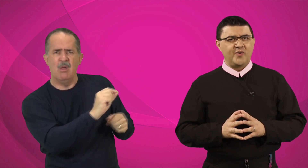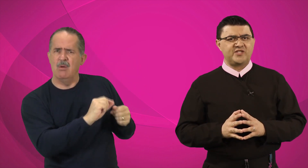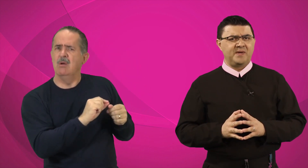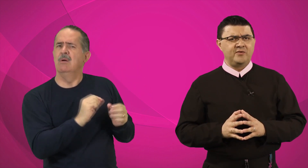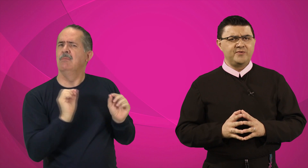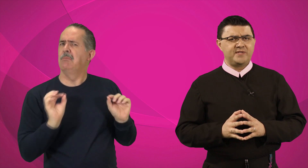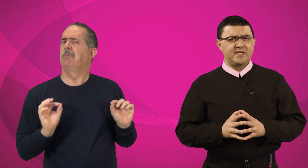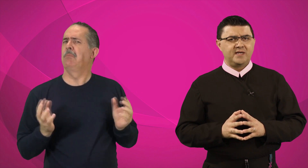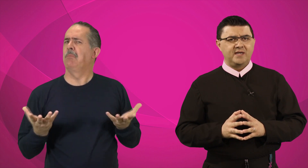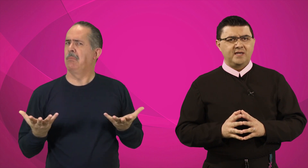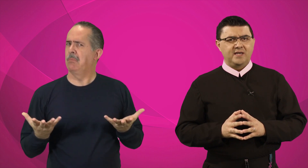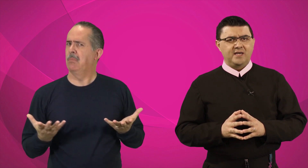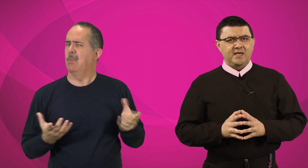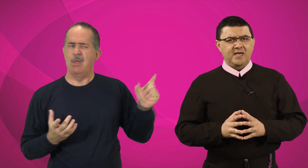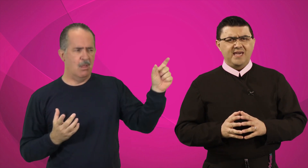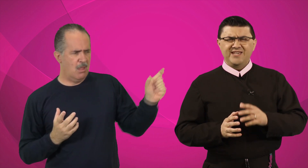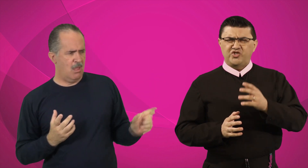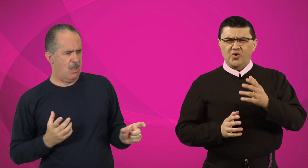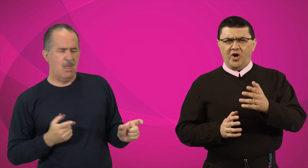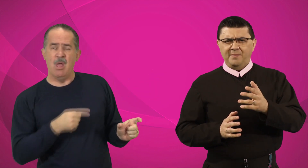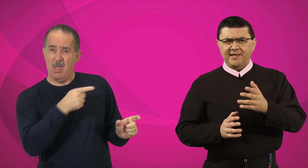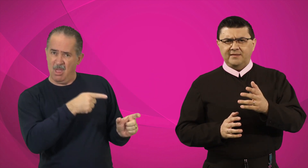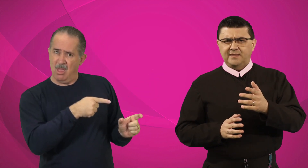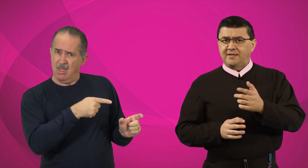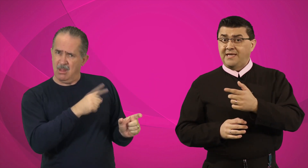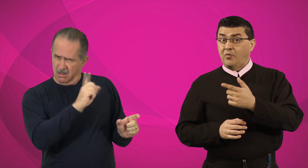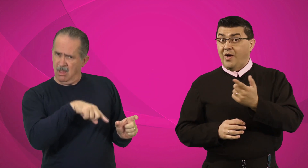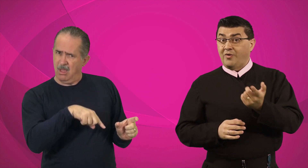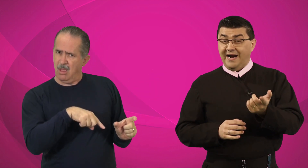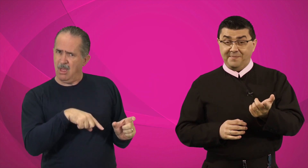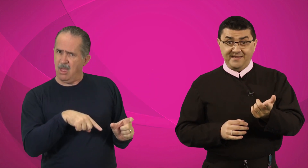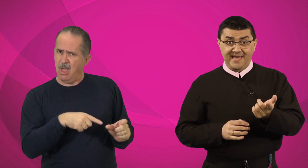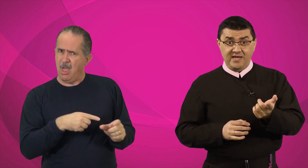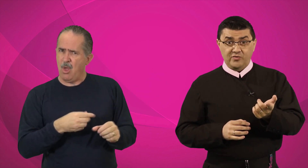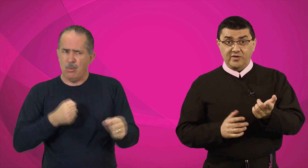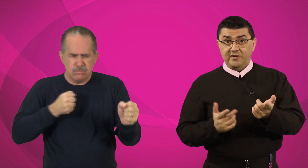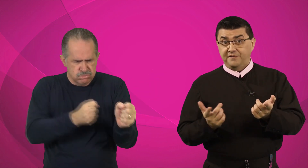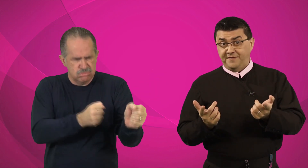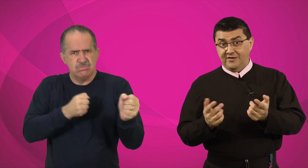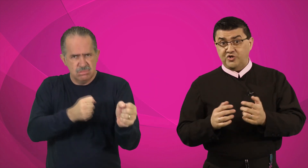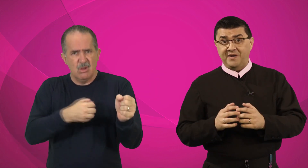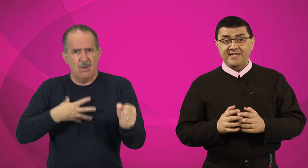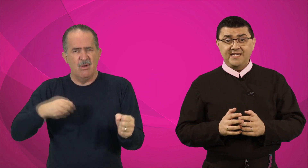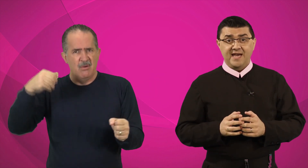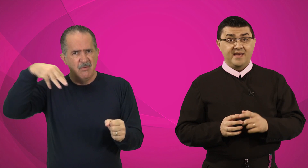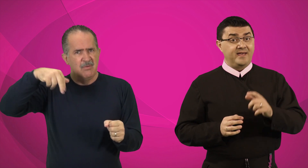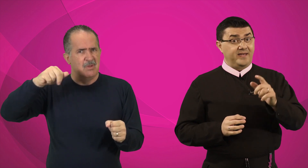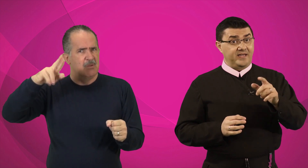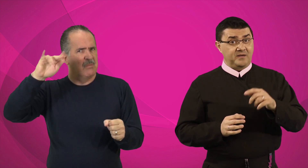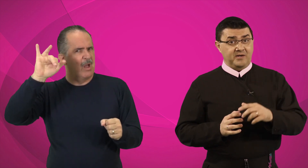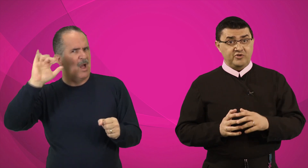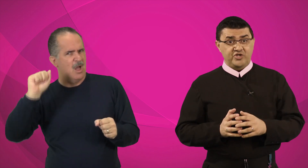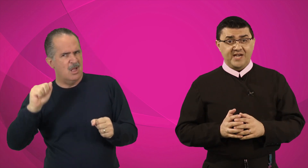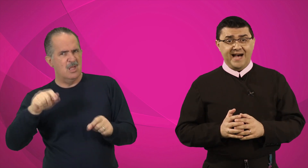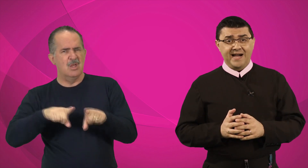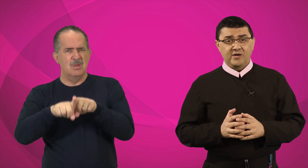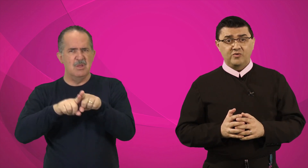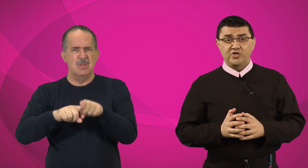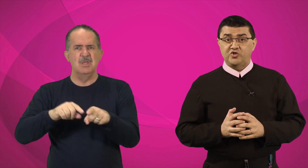suas mãos? Este homem não é o carpinteiro, filho de Maria, irmão de Tiago, de